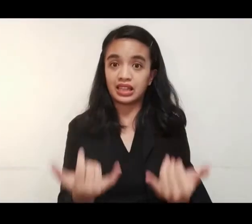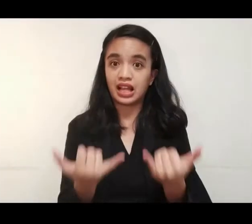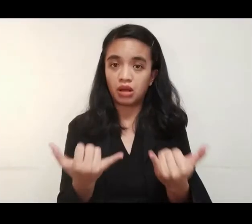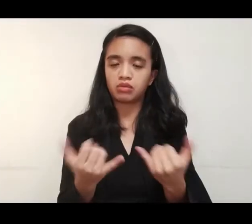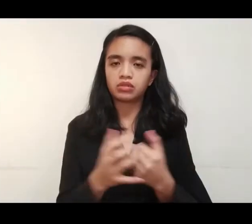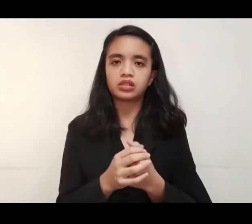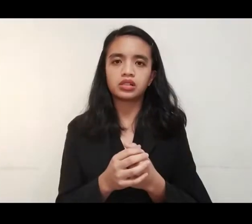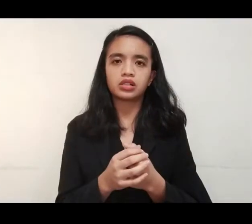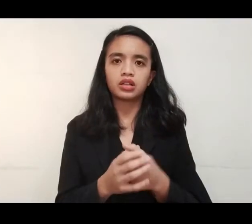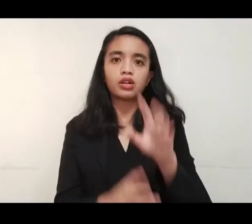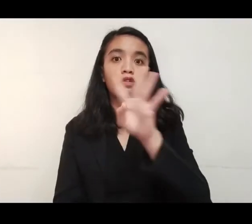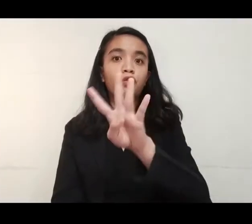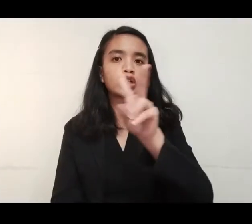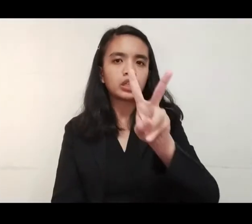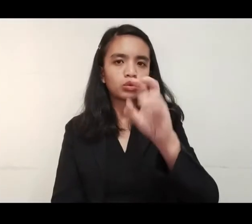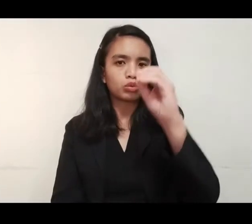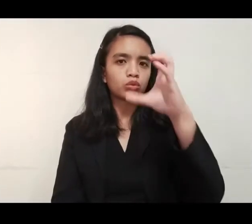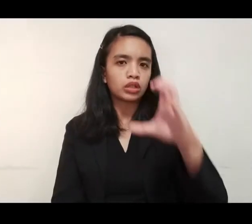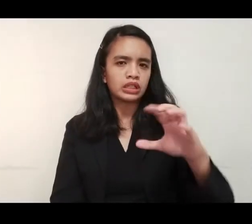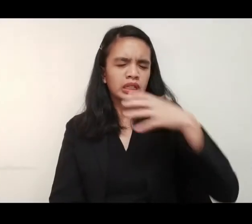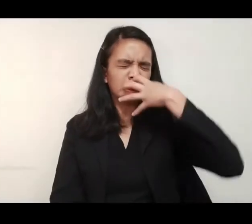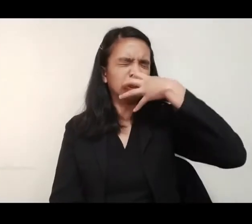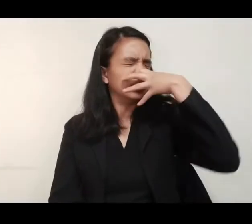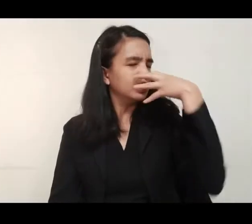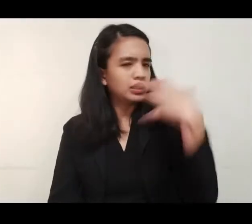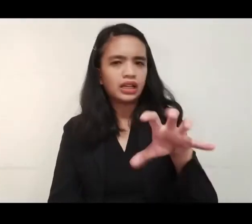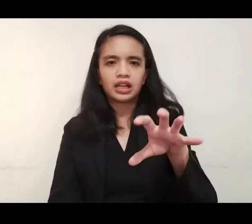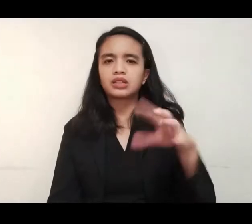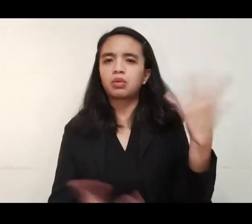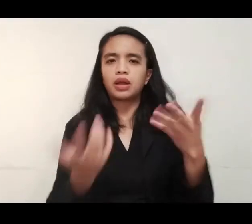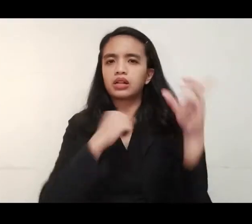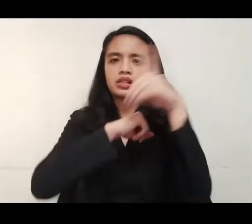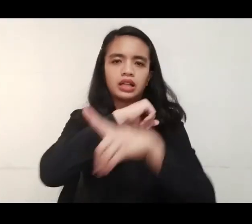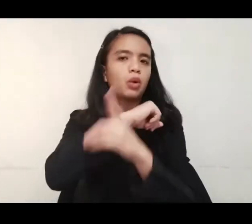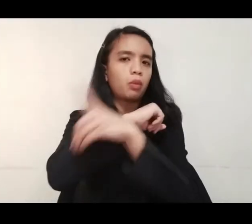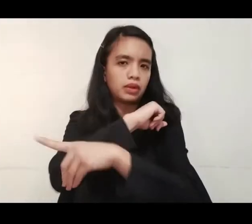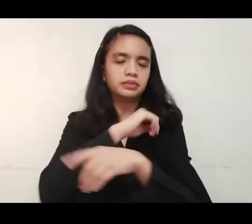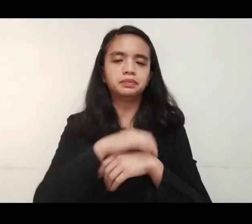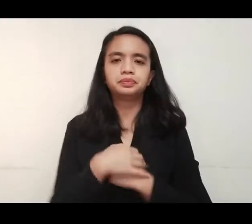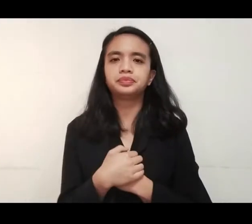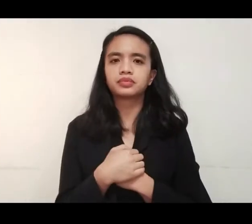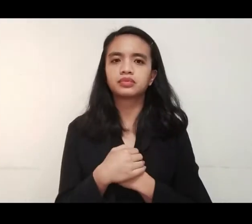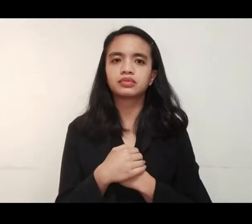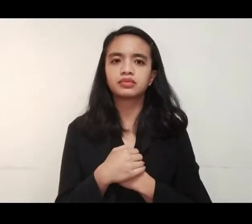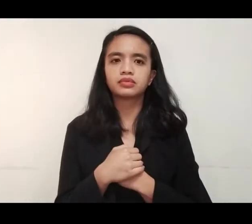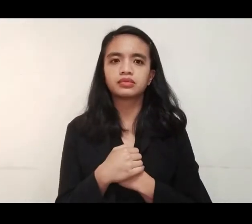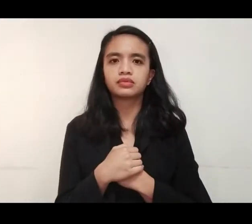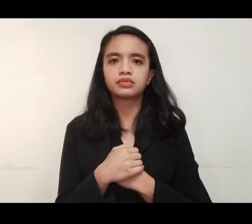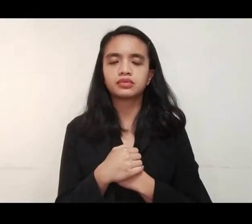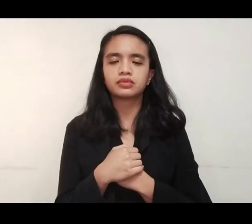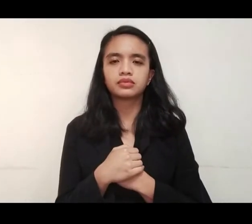sa weather forecast ngayong araw, umabot sa 42 degrees Celsius ang init factor sa Dagupan City.